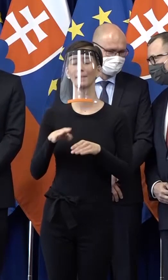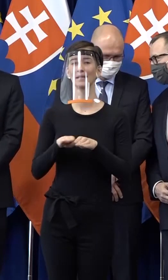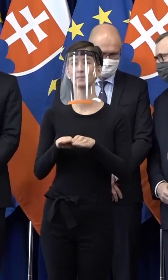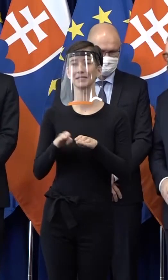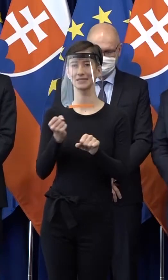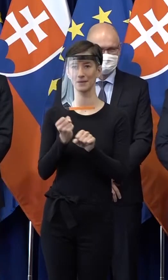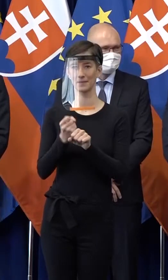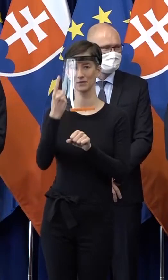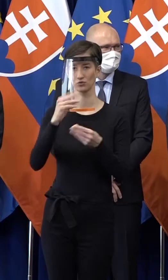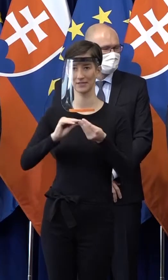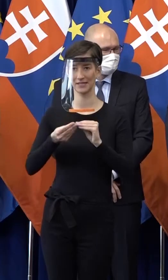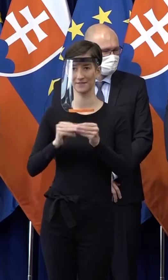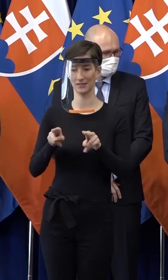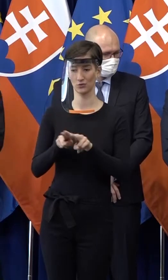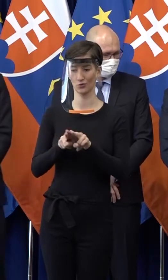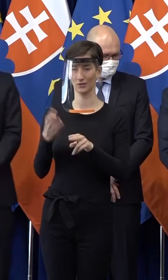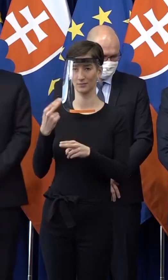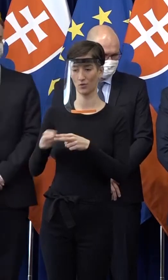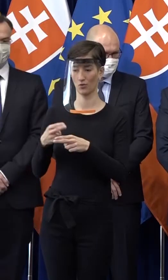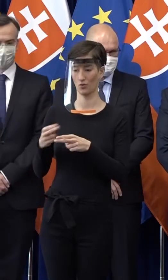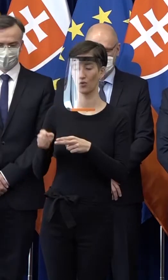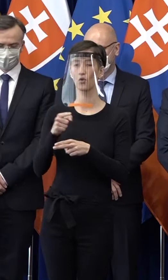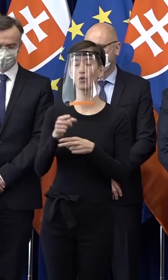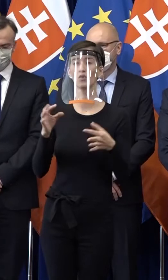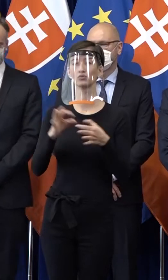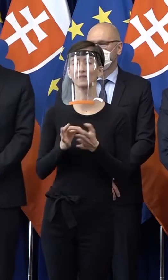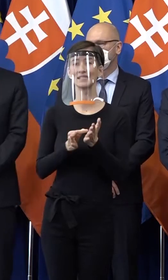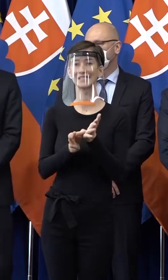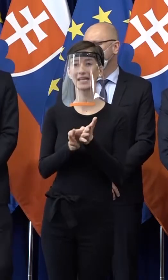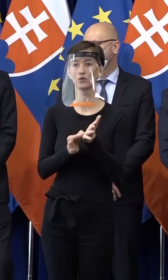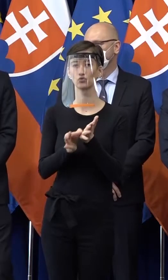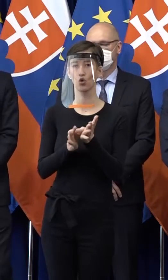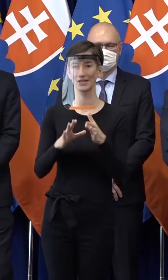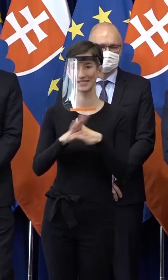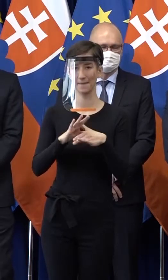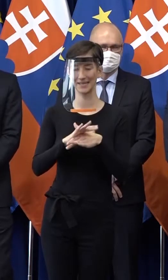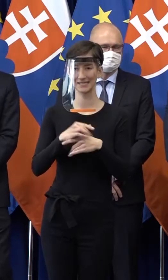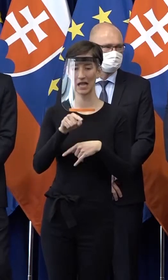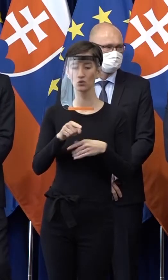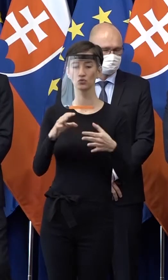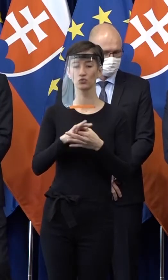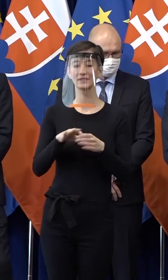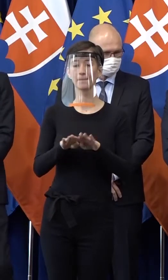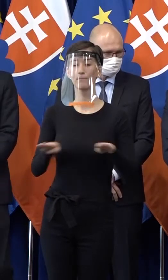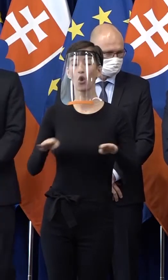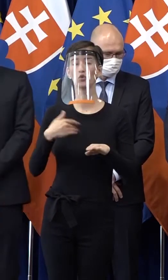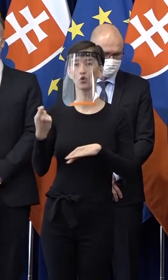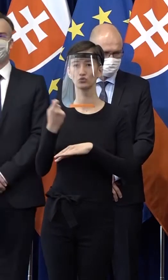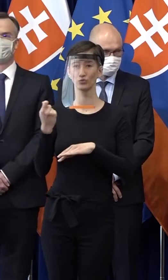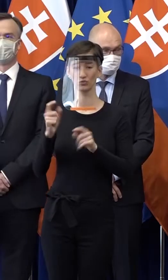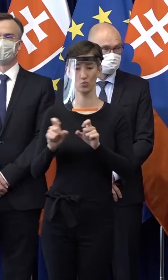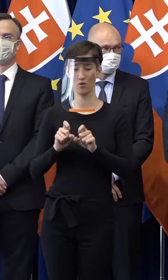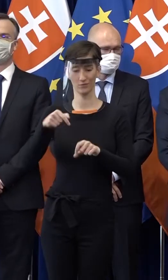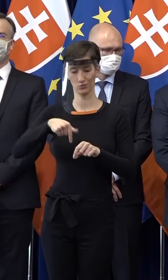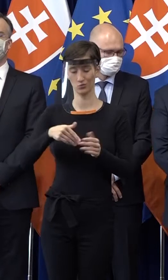rodiny a to je tzv. tá sezonná zámasnánosť, ktorá nás čaká v polnohospodárstve. Mi tu za chvíľu budeme potrebovať 3-4 tisíc ľudí, ktoré tu bežne